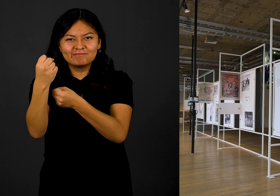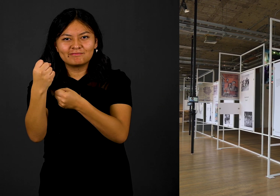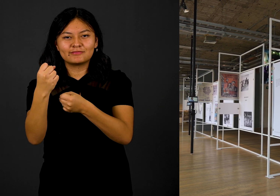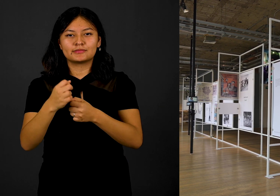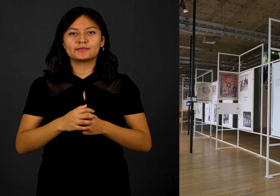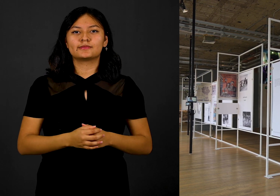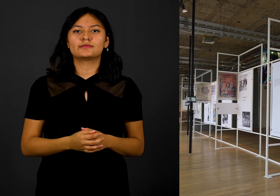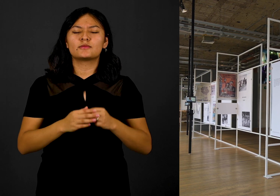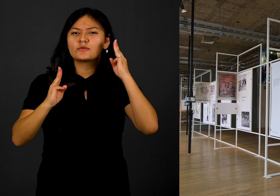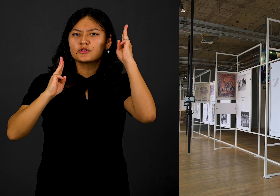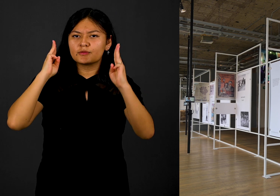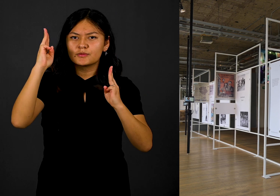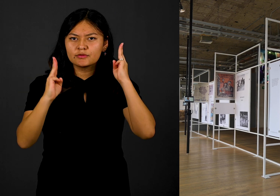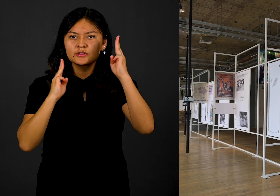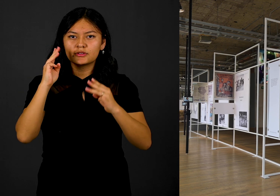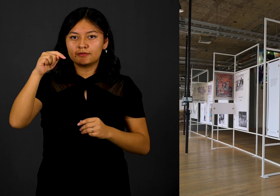¿Cómo surgió este museo?